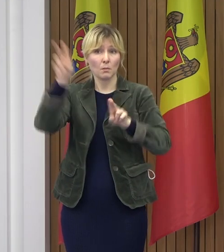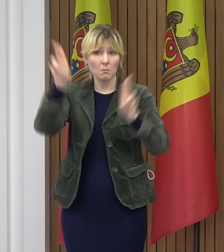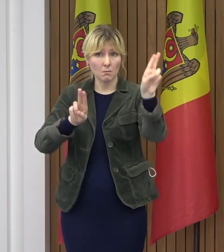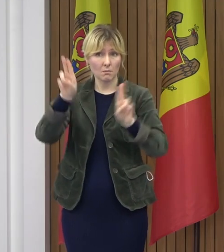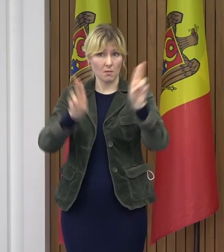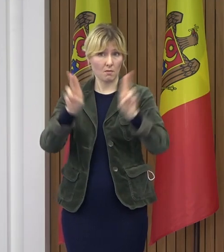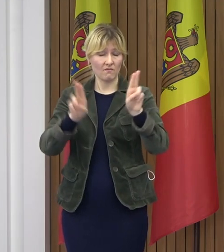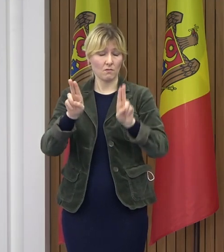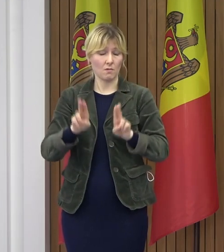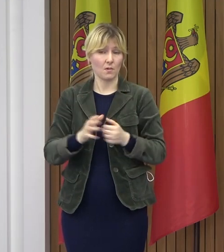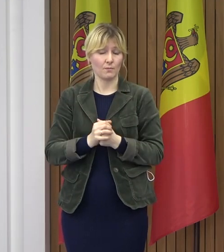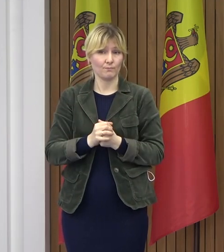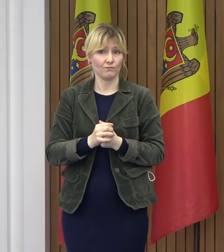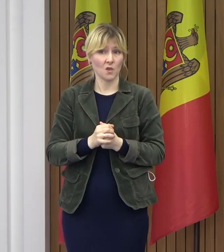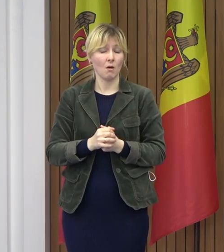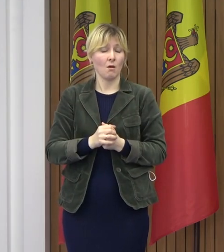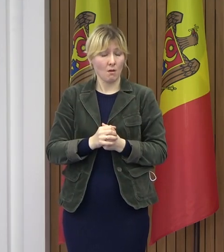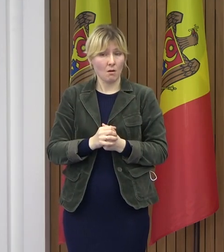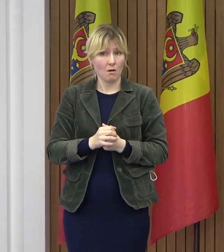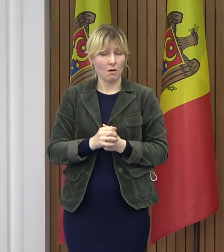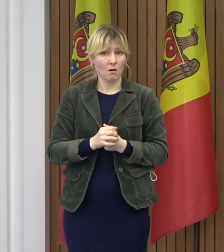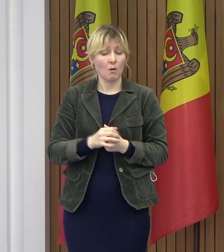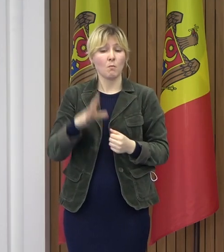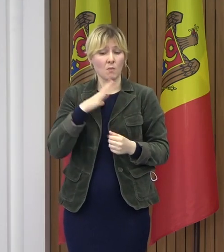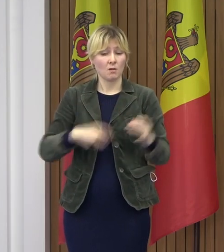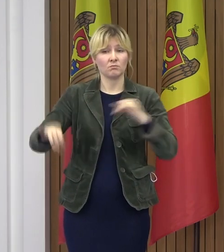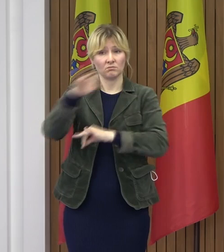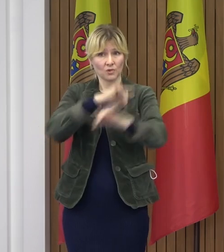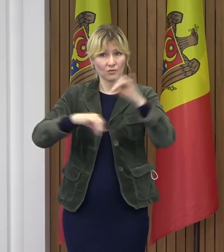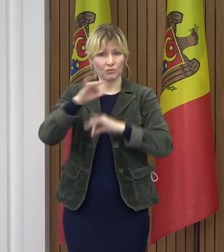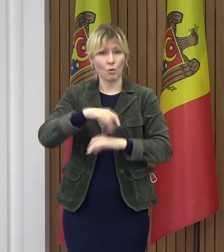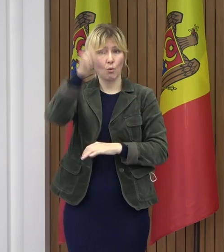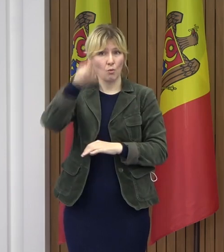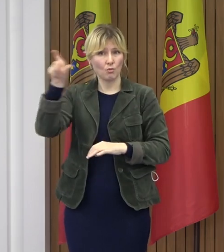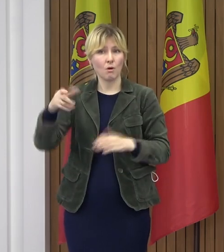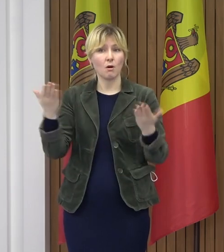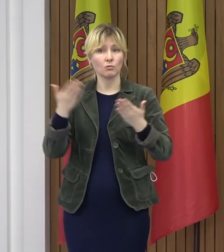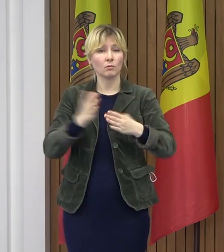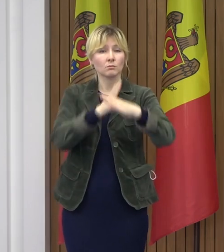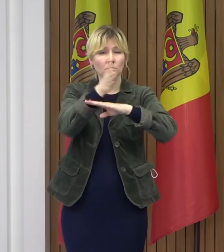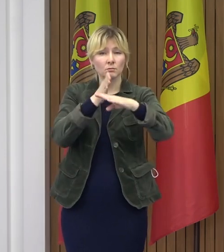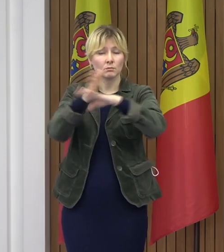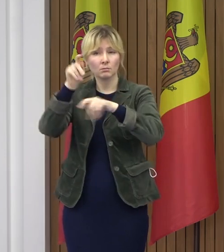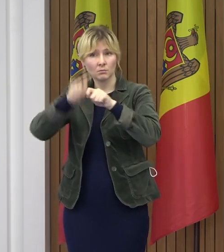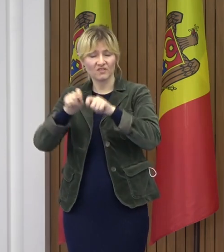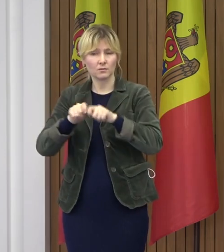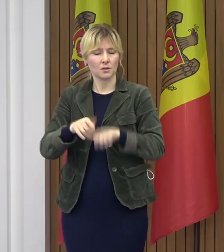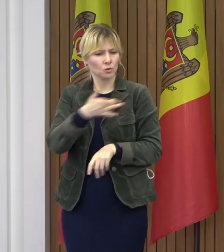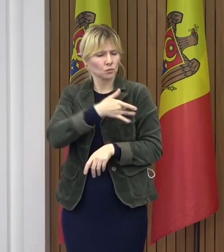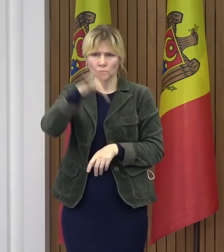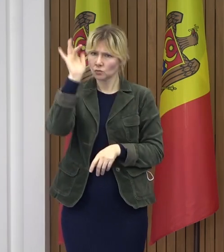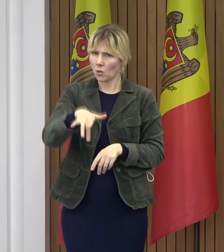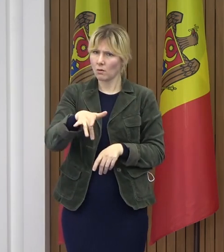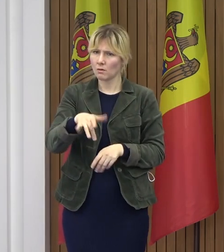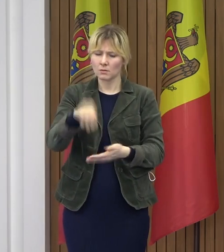Am convenit cu structurile de control să raporteze cu strictețe